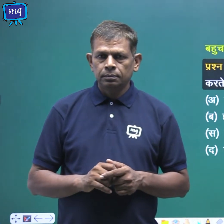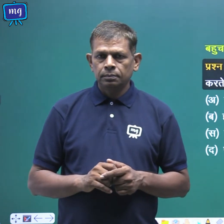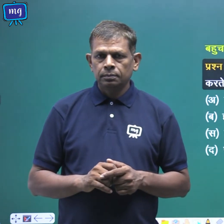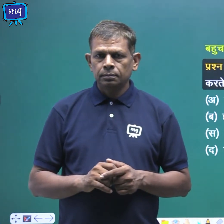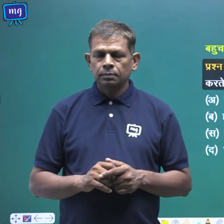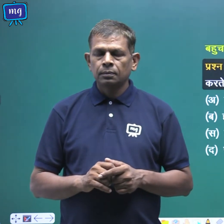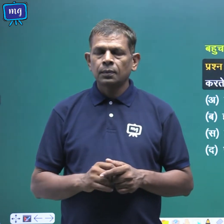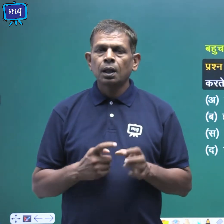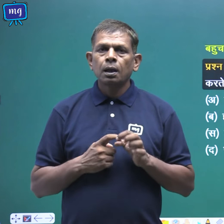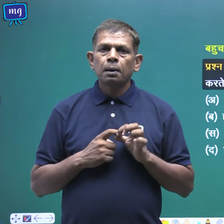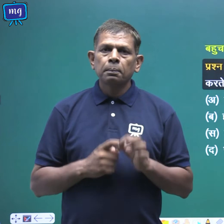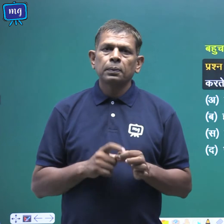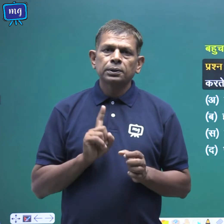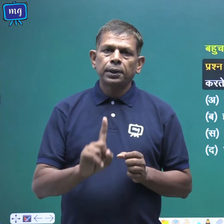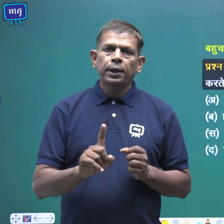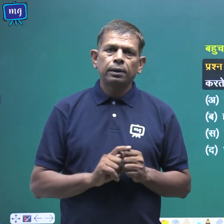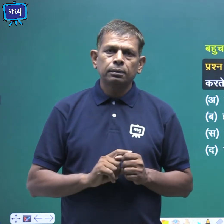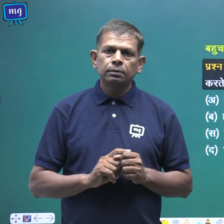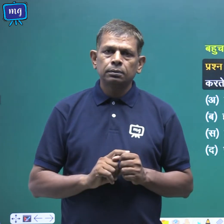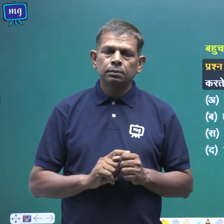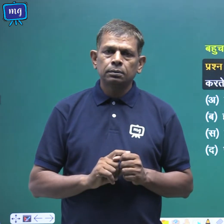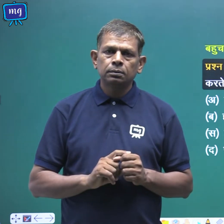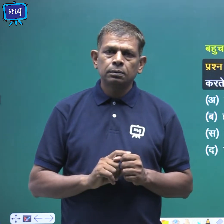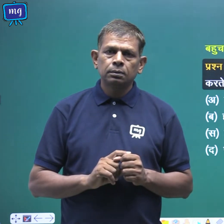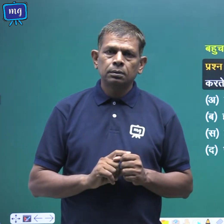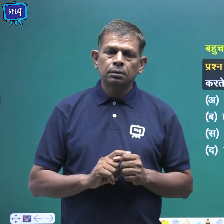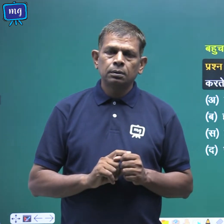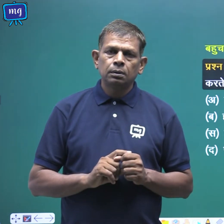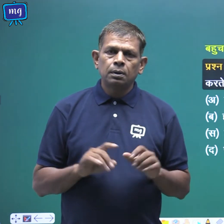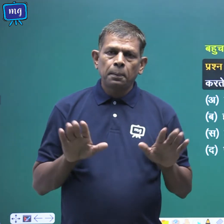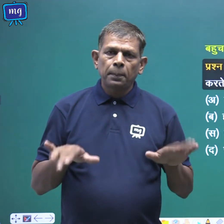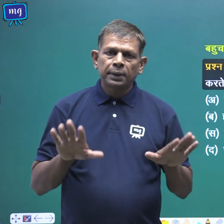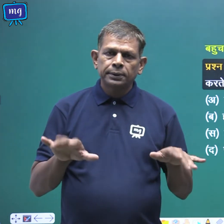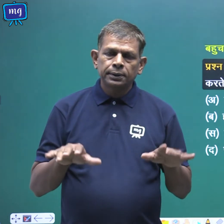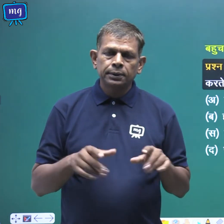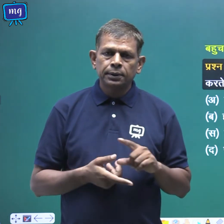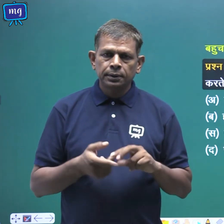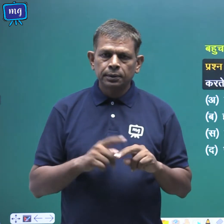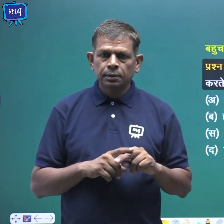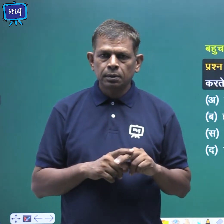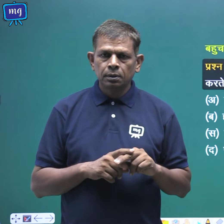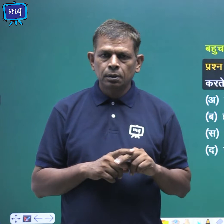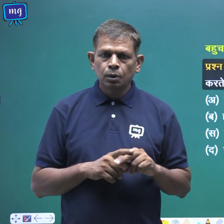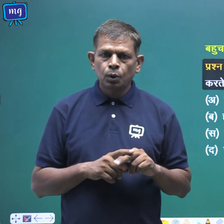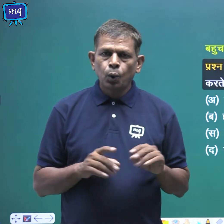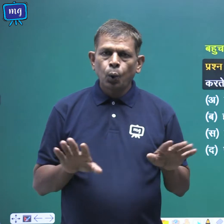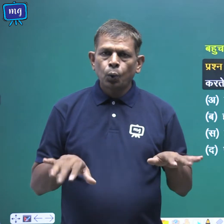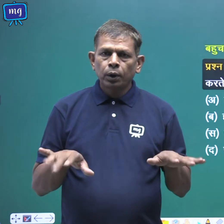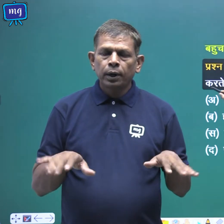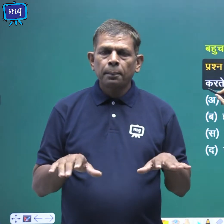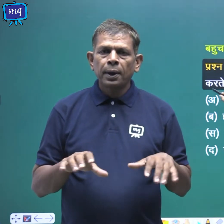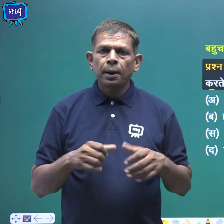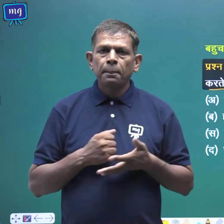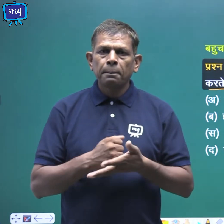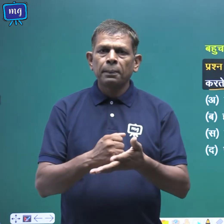प्रश्न एक पक्षी की उर्णे में मदद करते